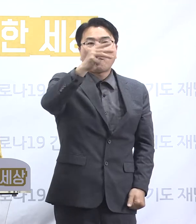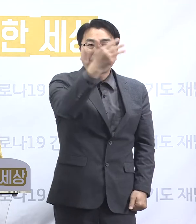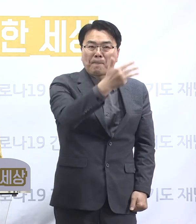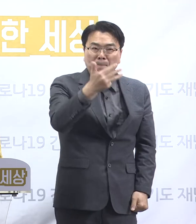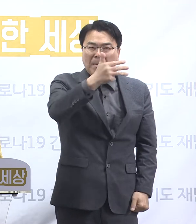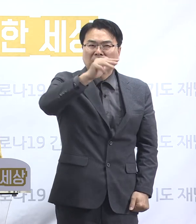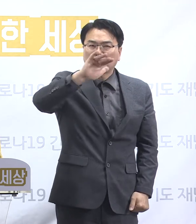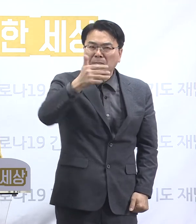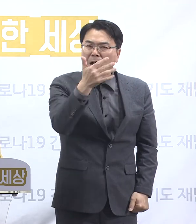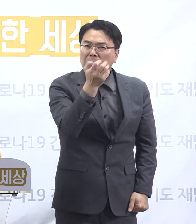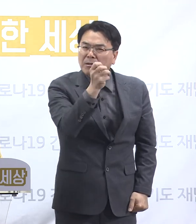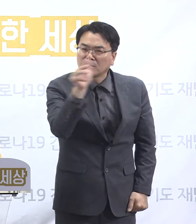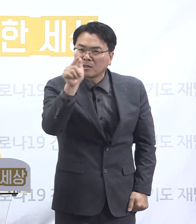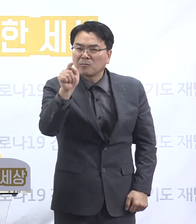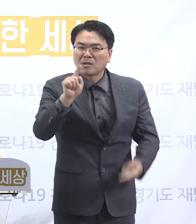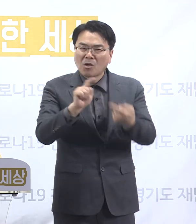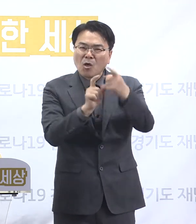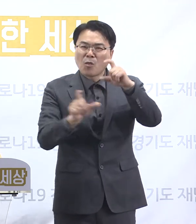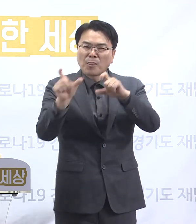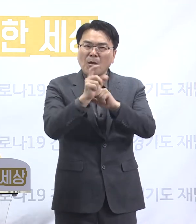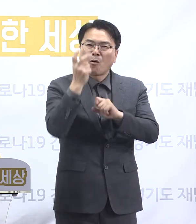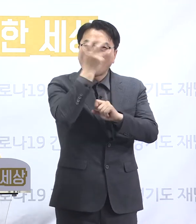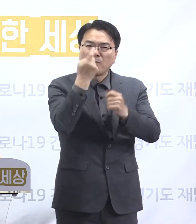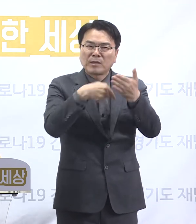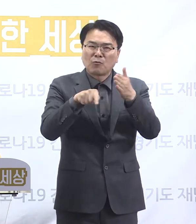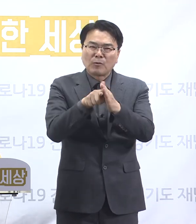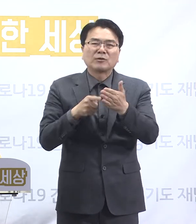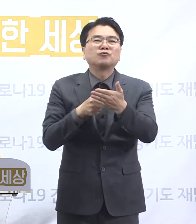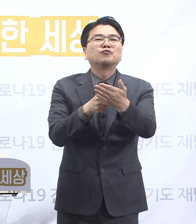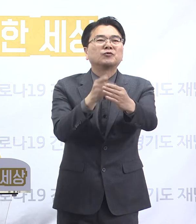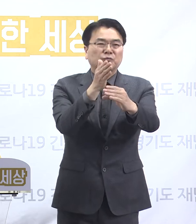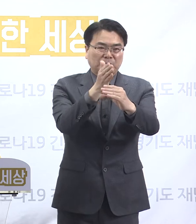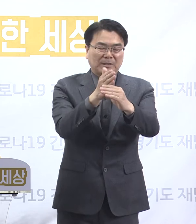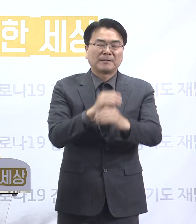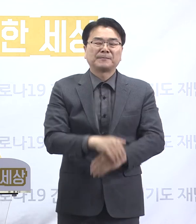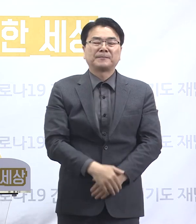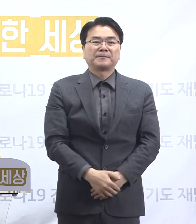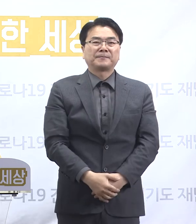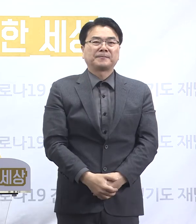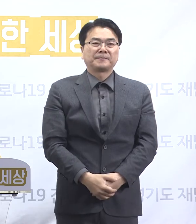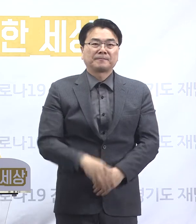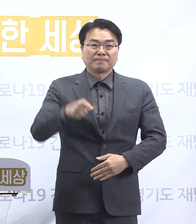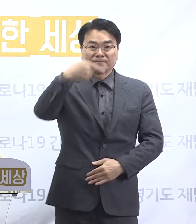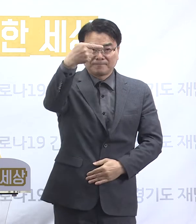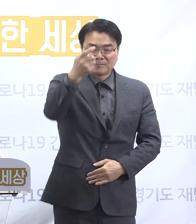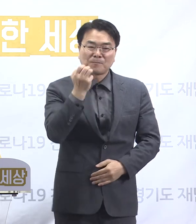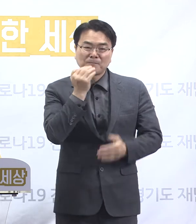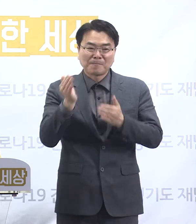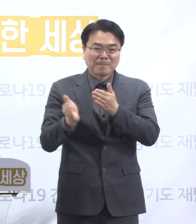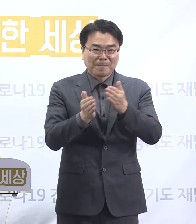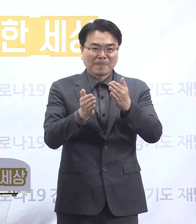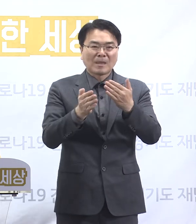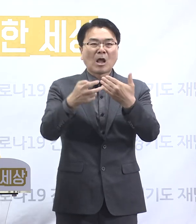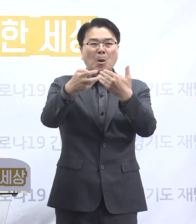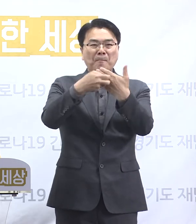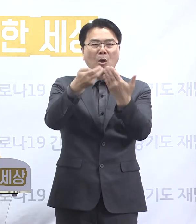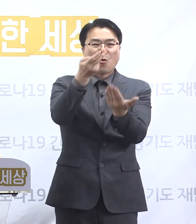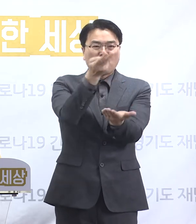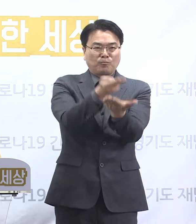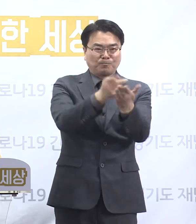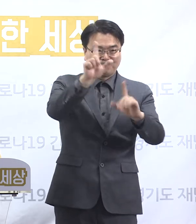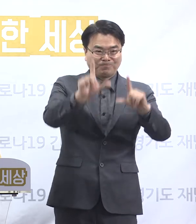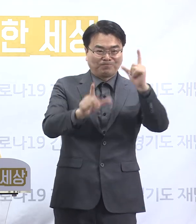,867명에 대해서도 검사를 받을 수 있도록 추진 중입니다. 다음은 경기도 병상 운영 현황입니다.